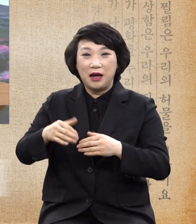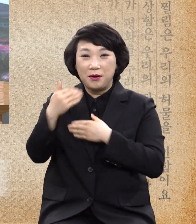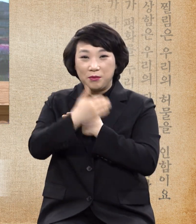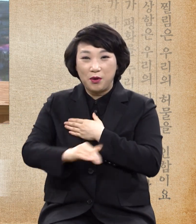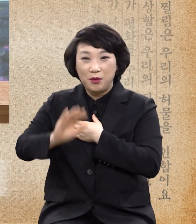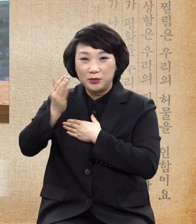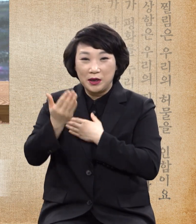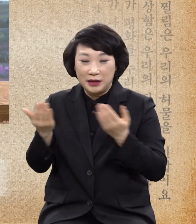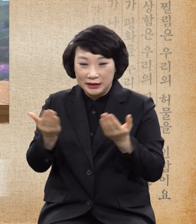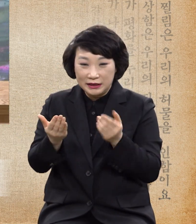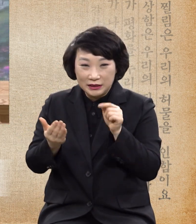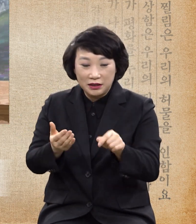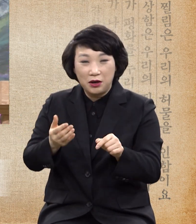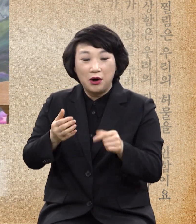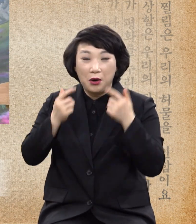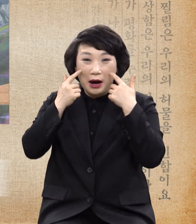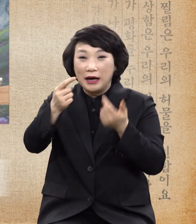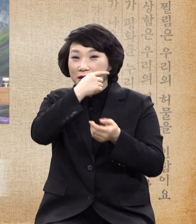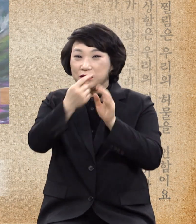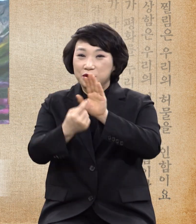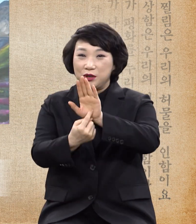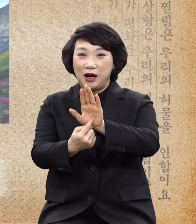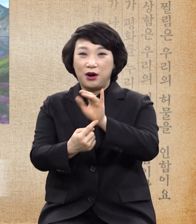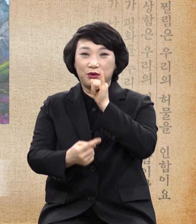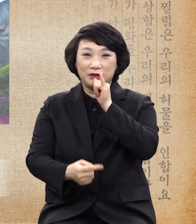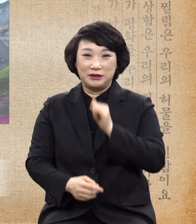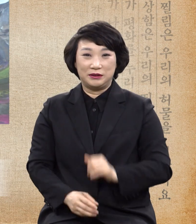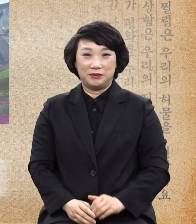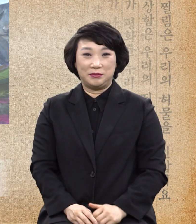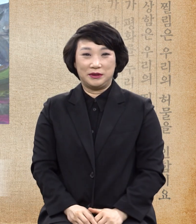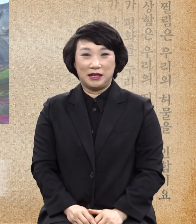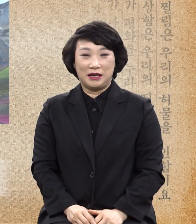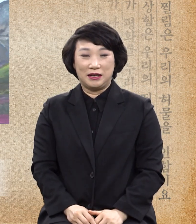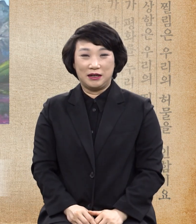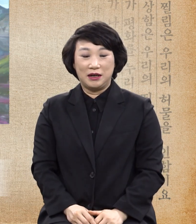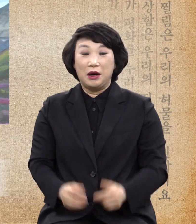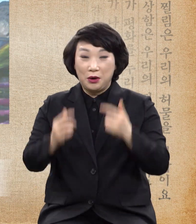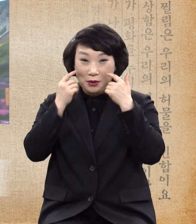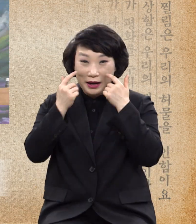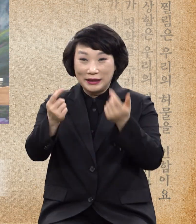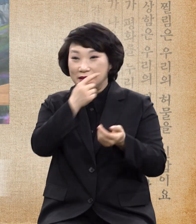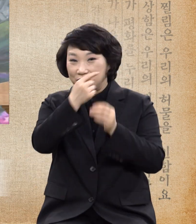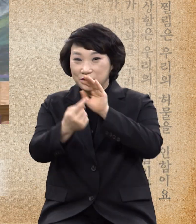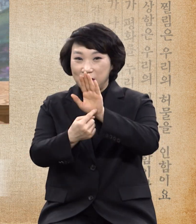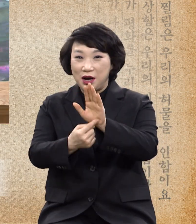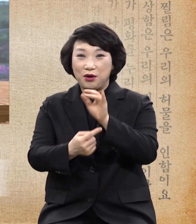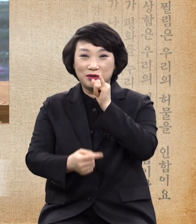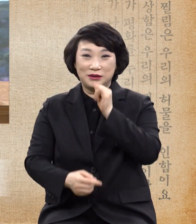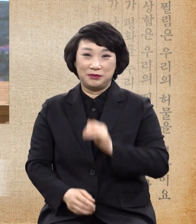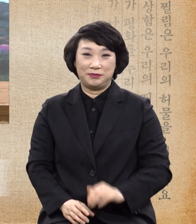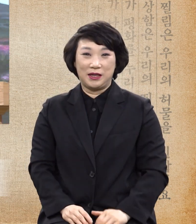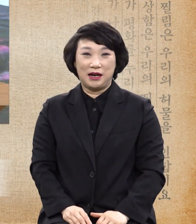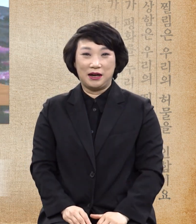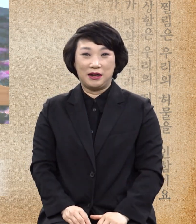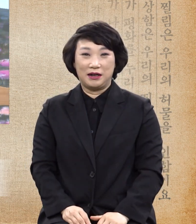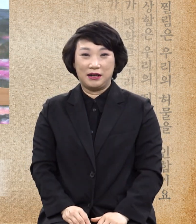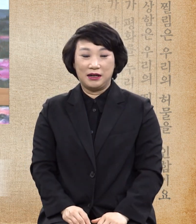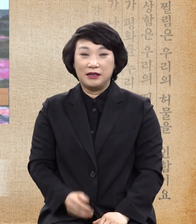교회임을 확증하셨습니다 확증하셨습니다 사도행전